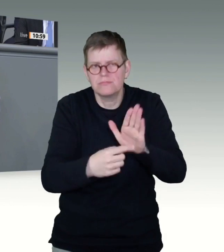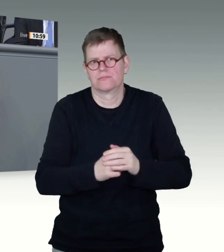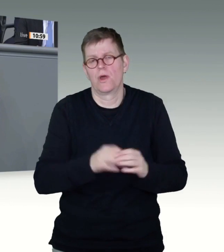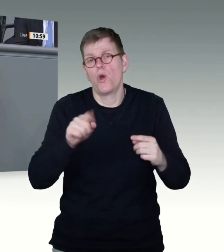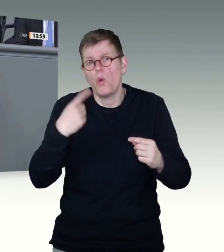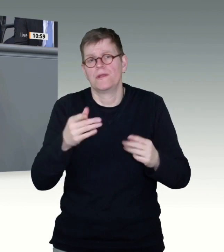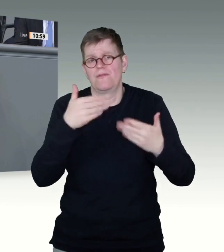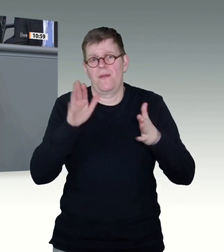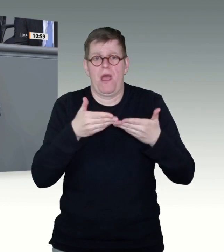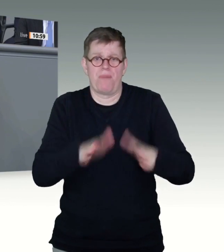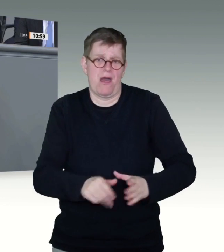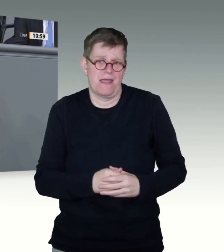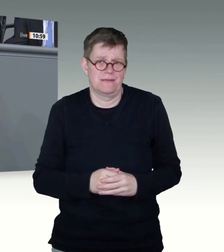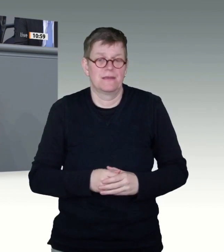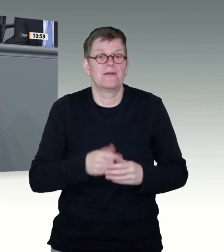fantastischer Impfstoff. Frau Kollegin,